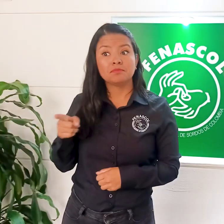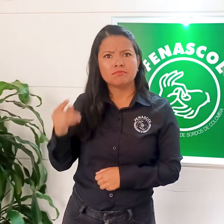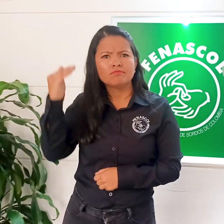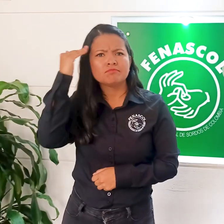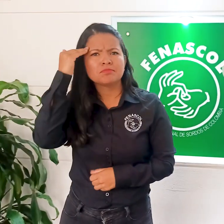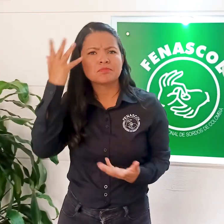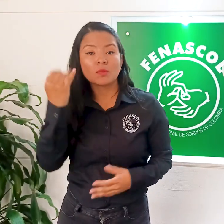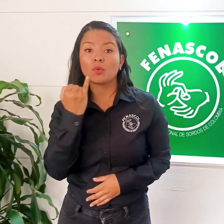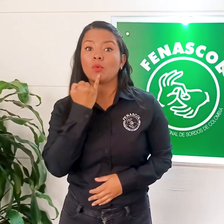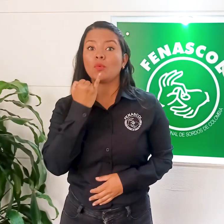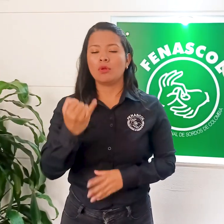Idiomas